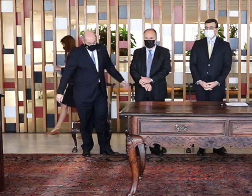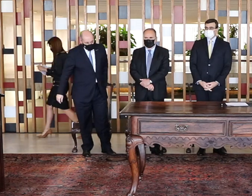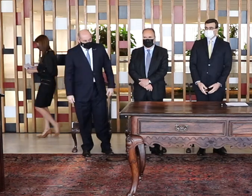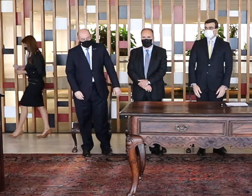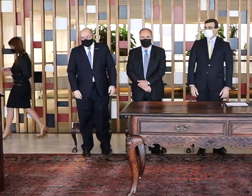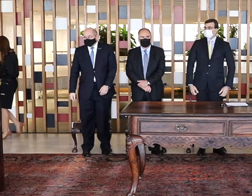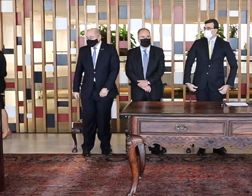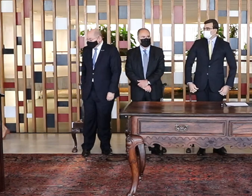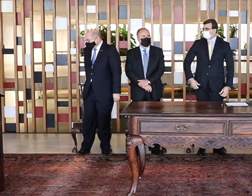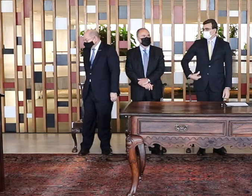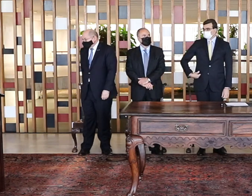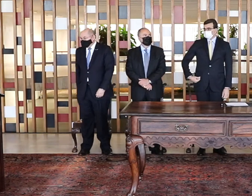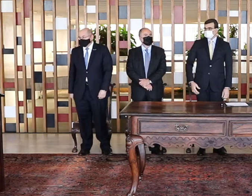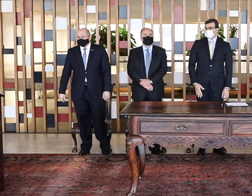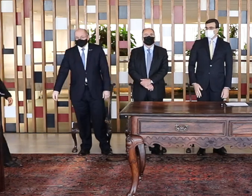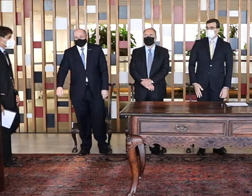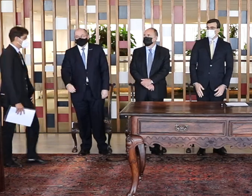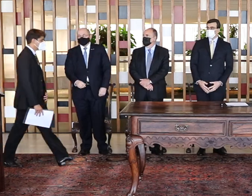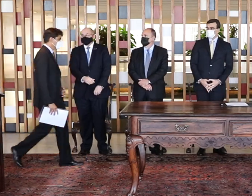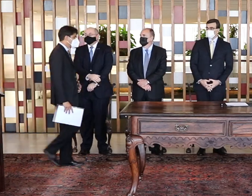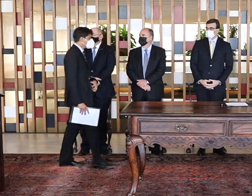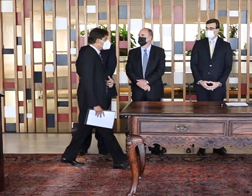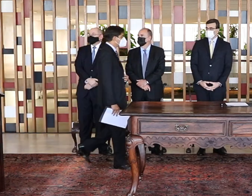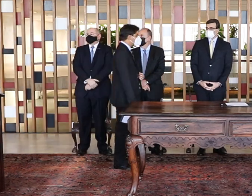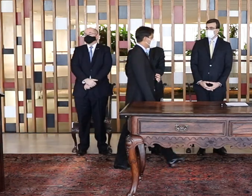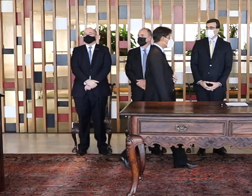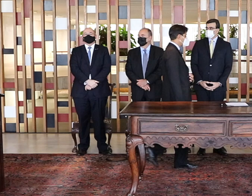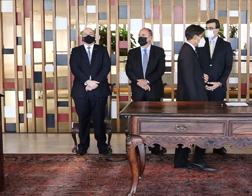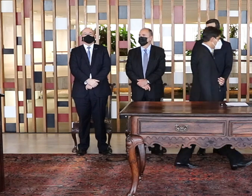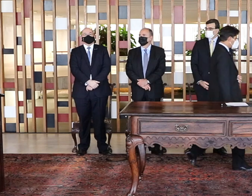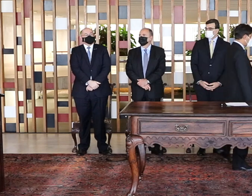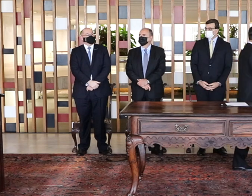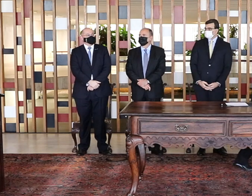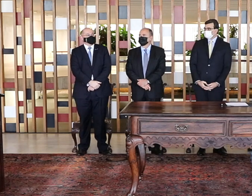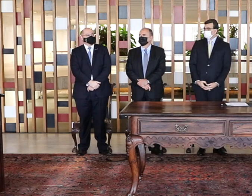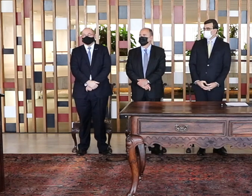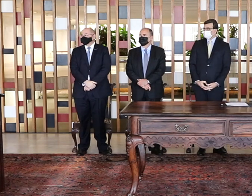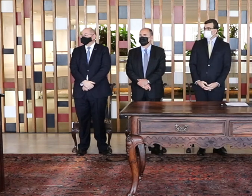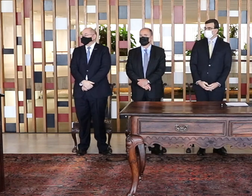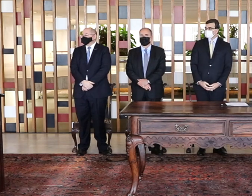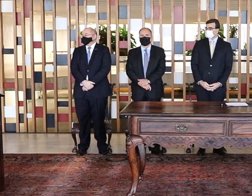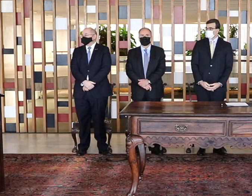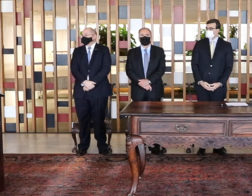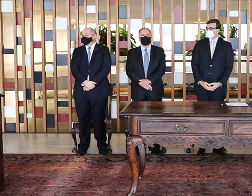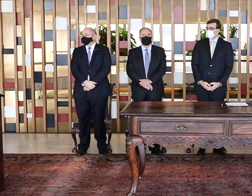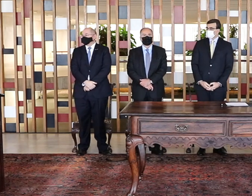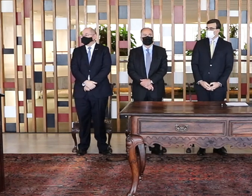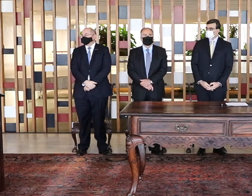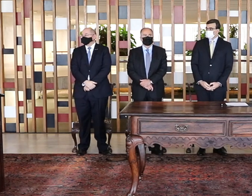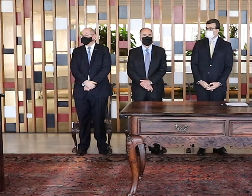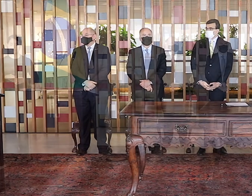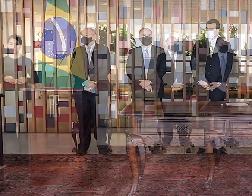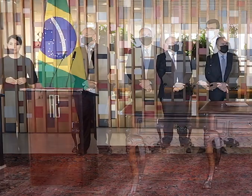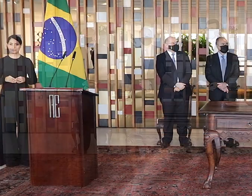Registramos a presença da deputada Grace Elias, do deputado Mário Negro Monte e do deputado da